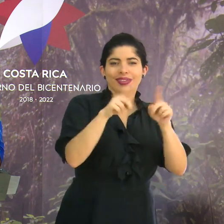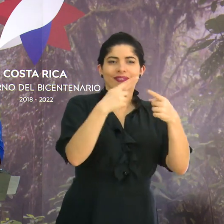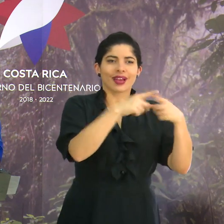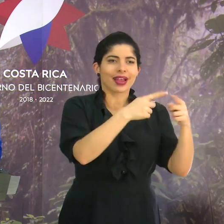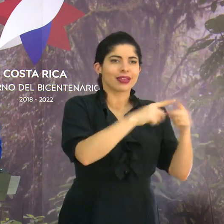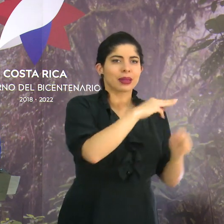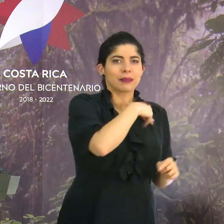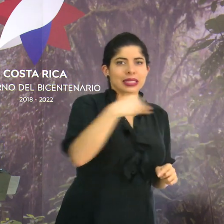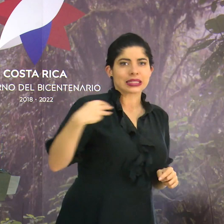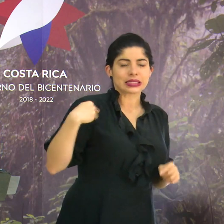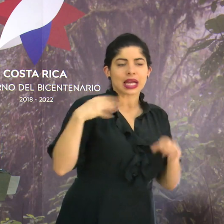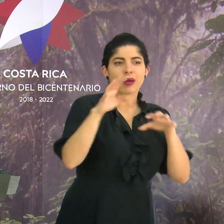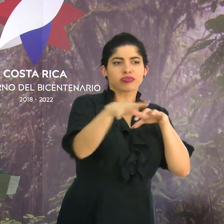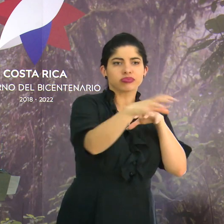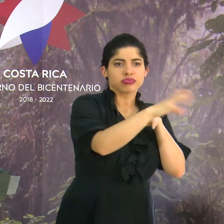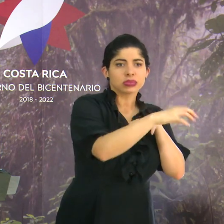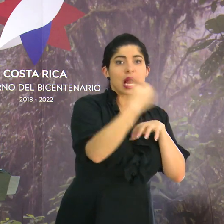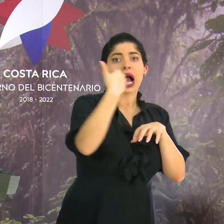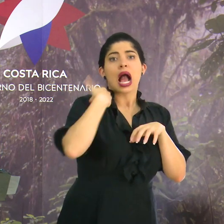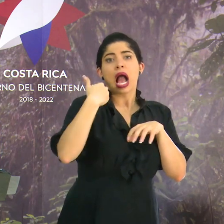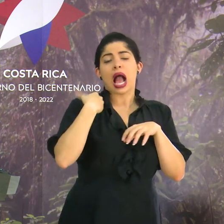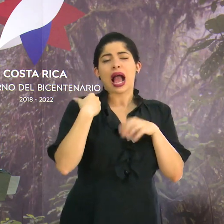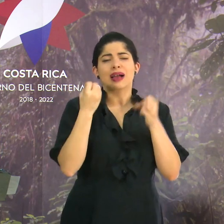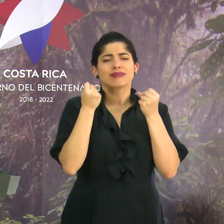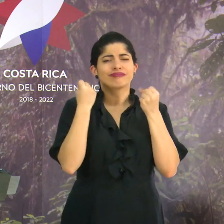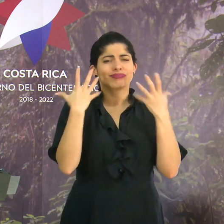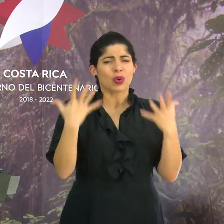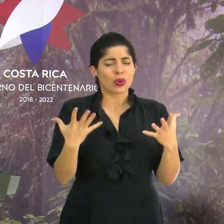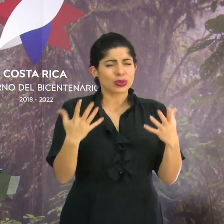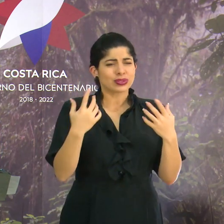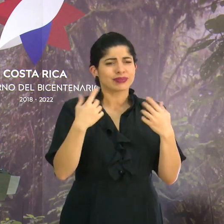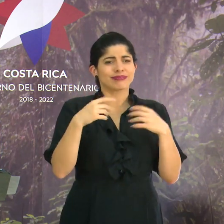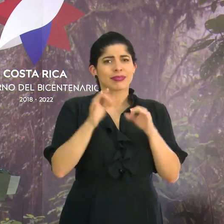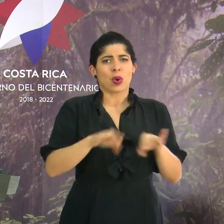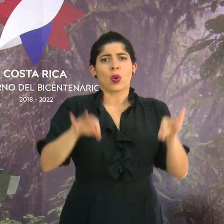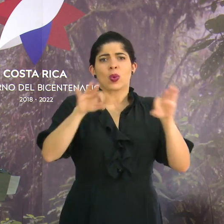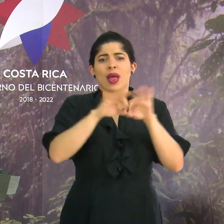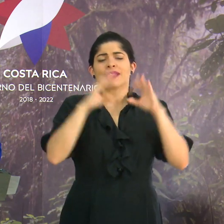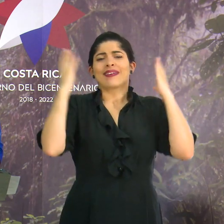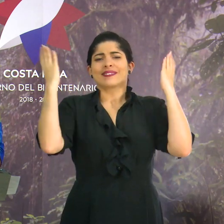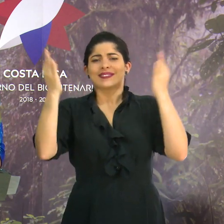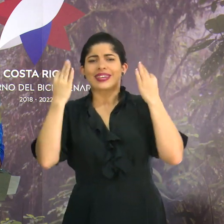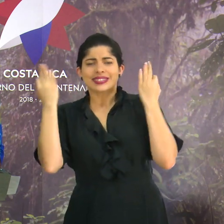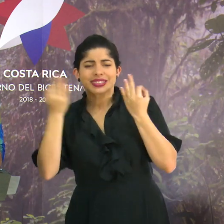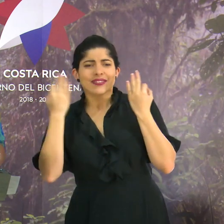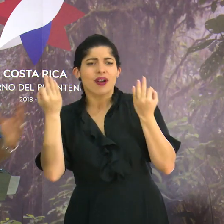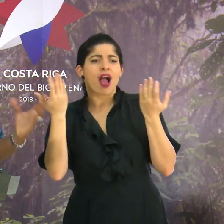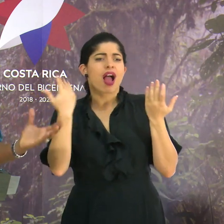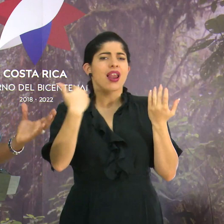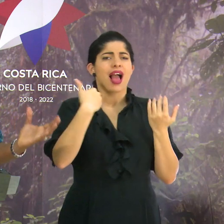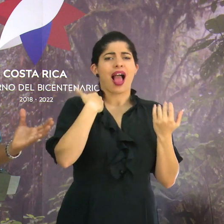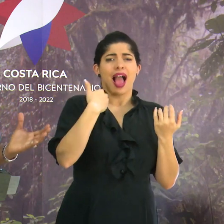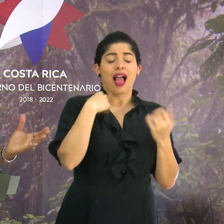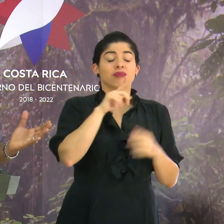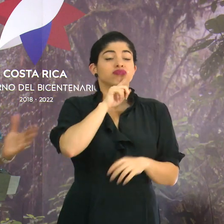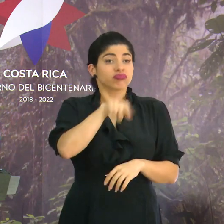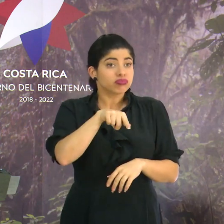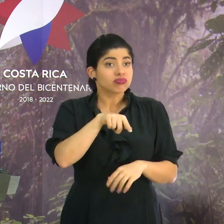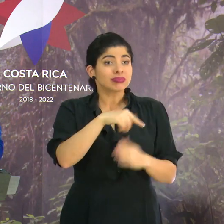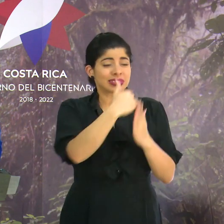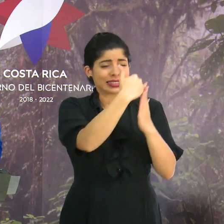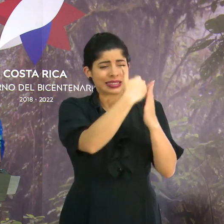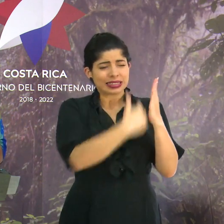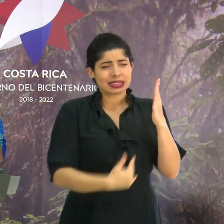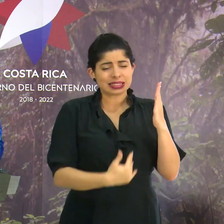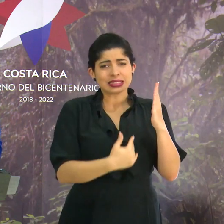ministerios, hay una cantidad importante, tenemos festivales, tenemos una de verdad una